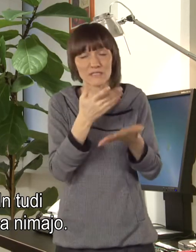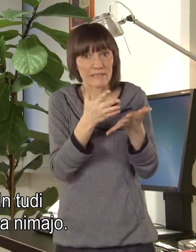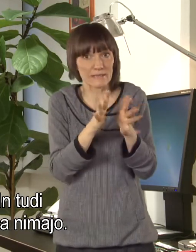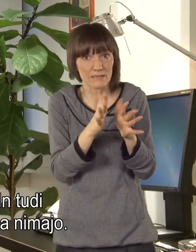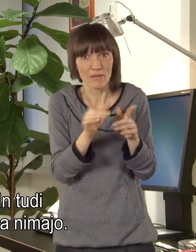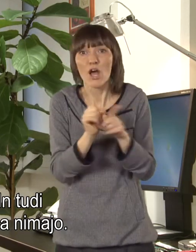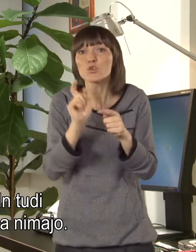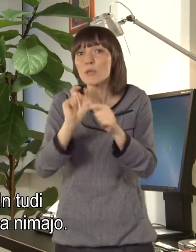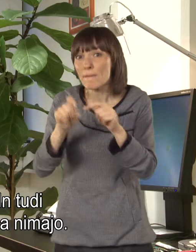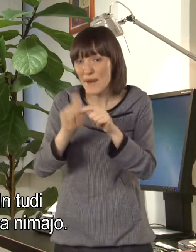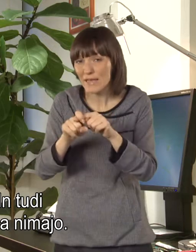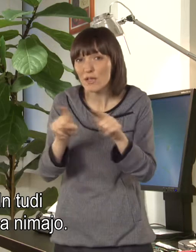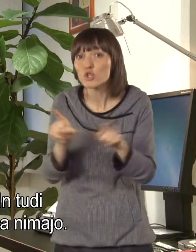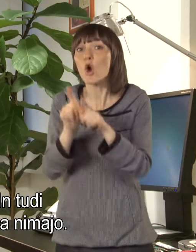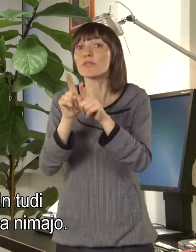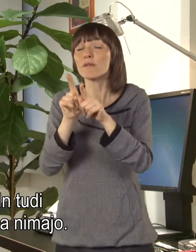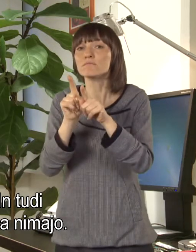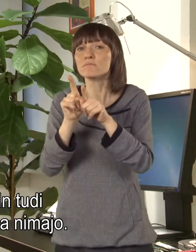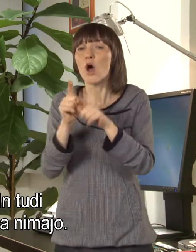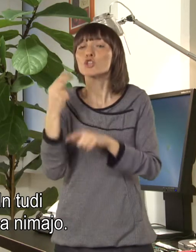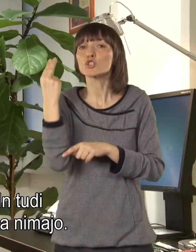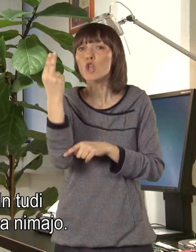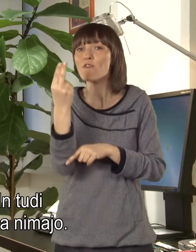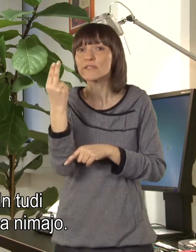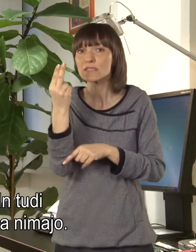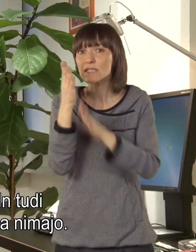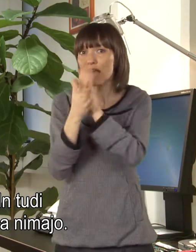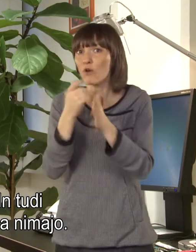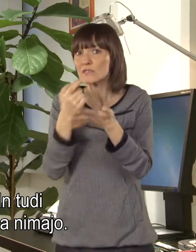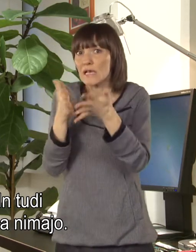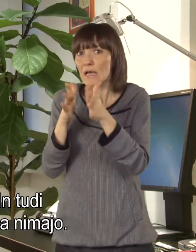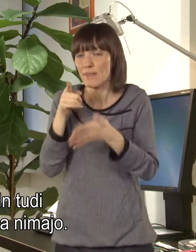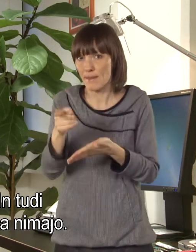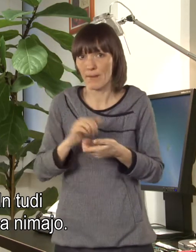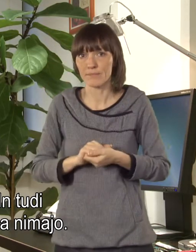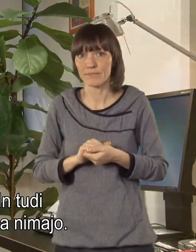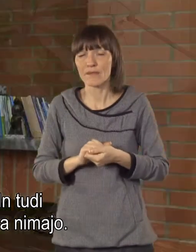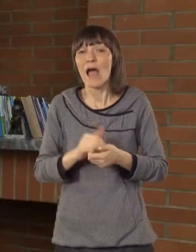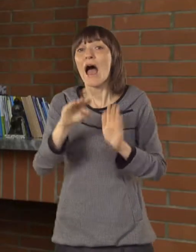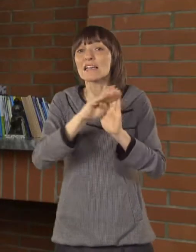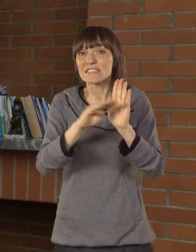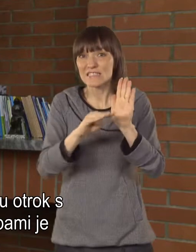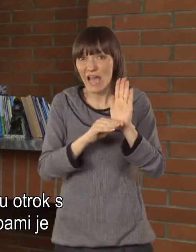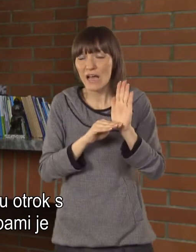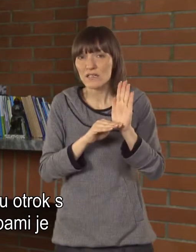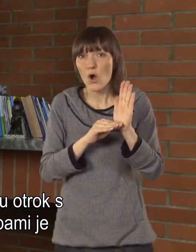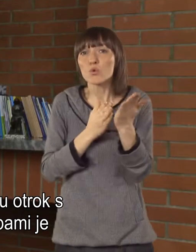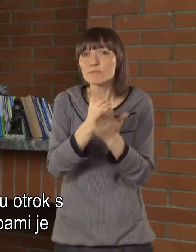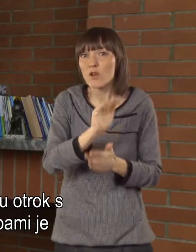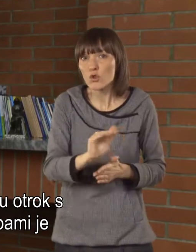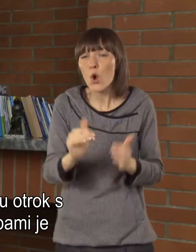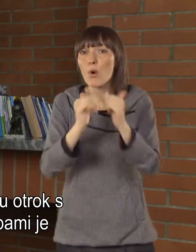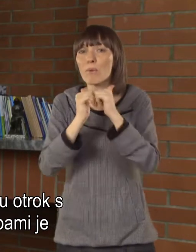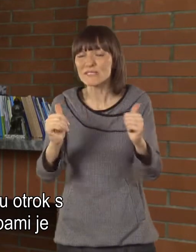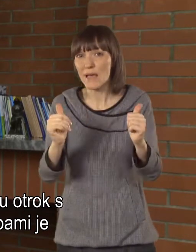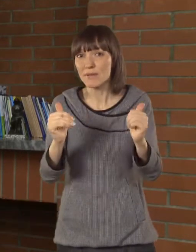slovenskem znakovnem jeziku in tudi predmeta kot takega nimajo. Zakon o smirjenju otrok